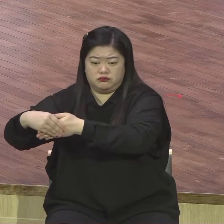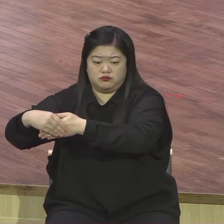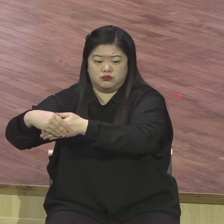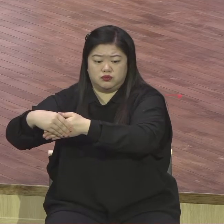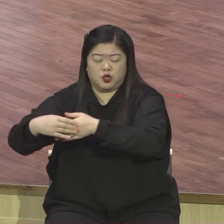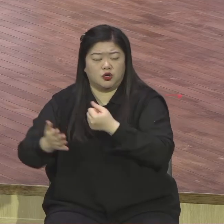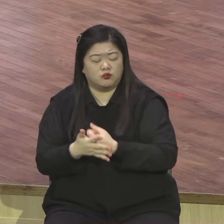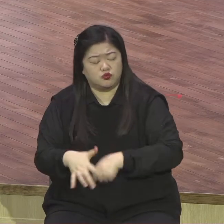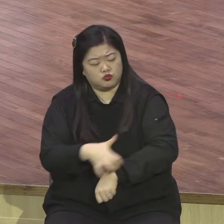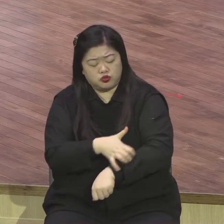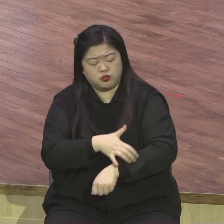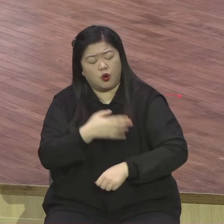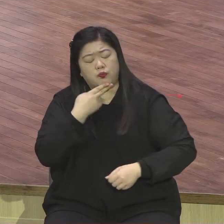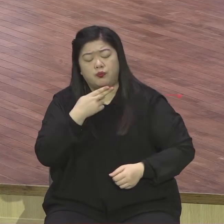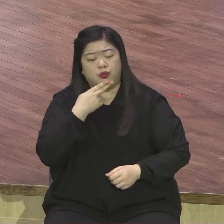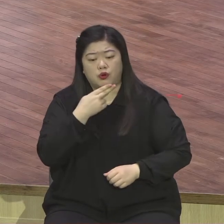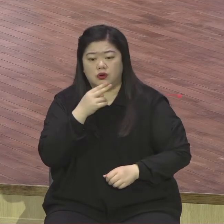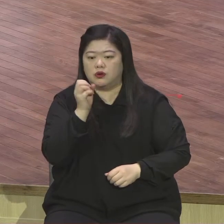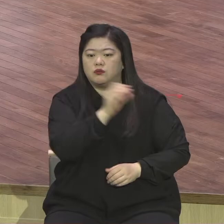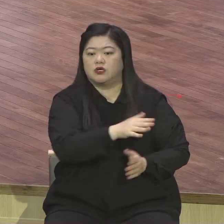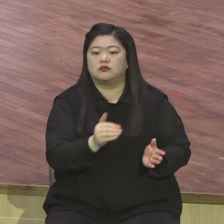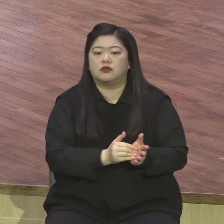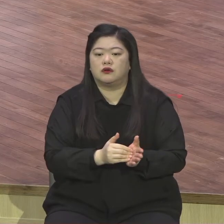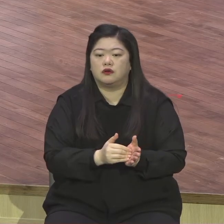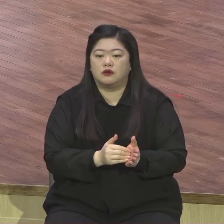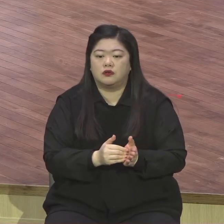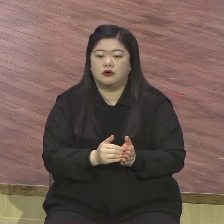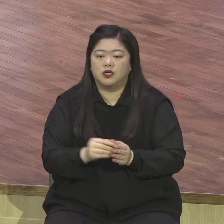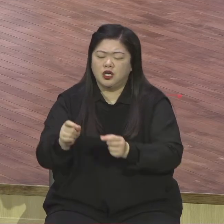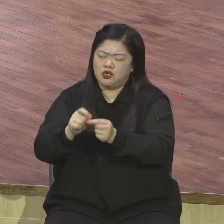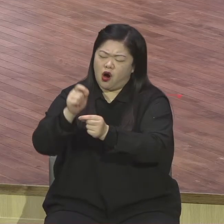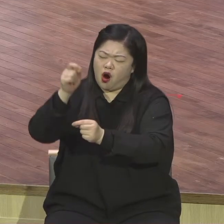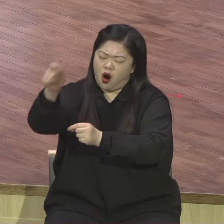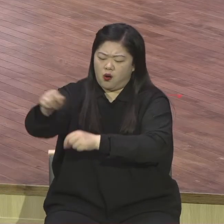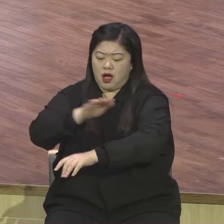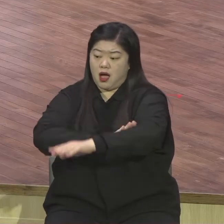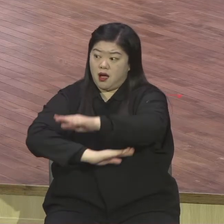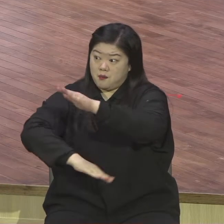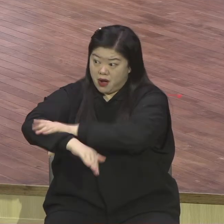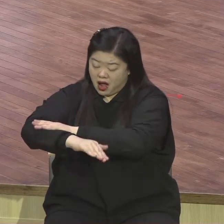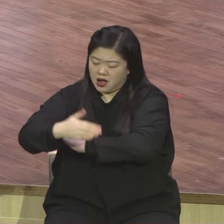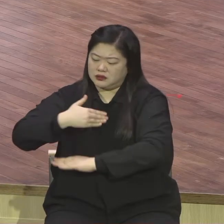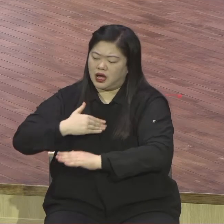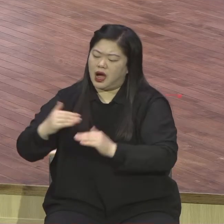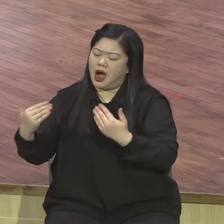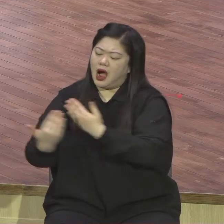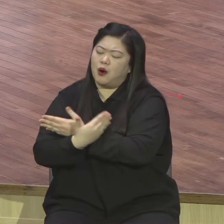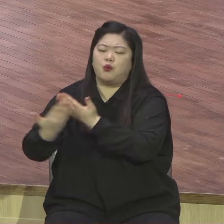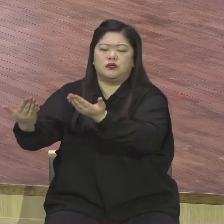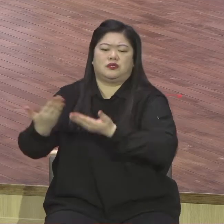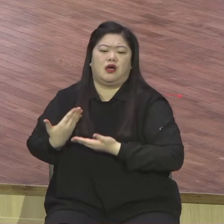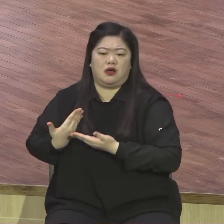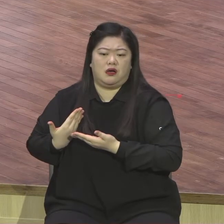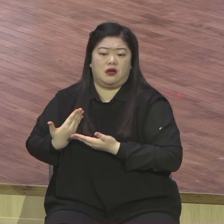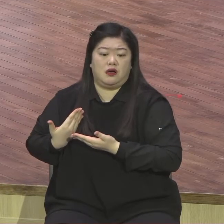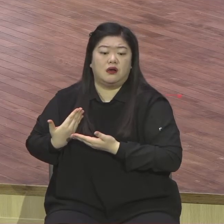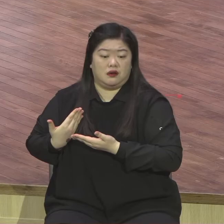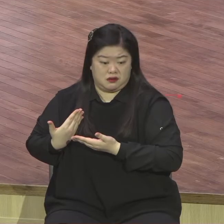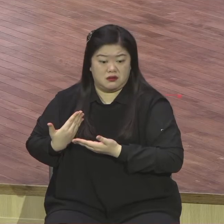영원하신 자의 팔이 나를 붙들고 계시는데요 그 신앙 고백을 담고 있는 찬양이 우리가 부르는 찬송가